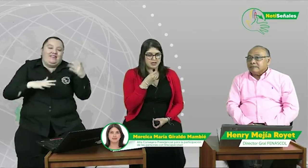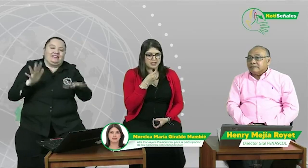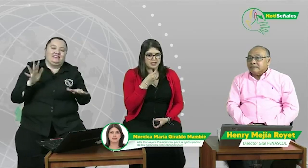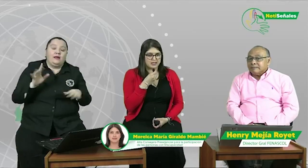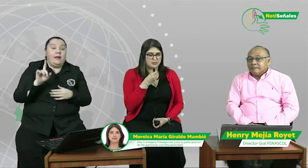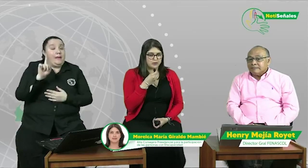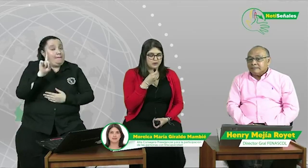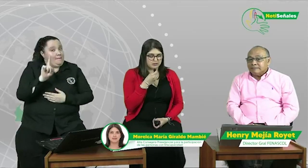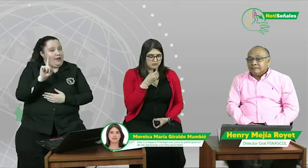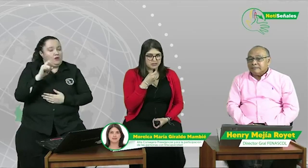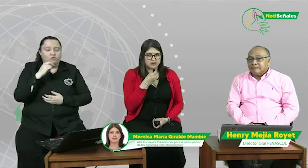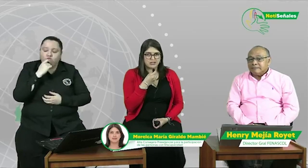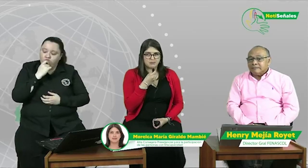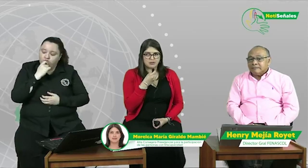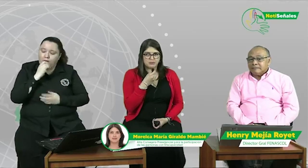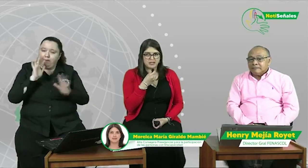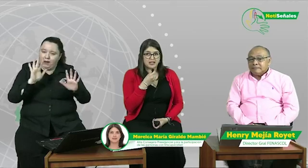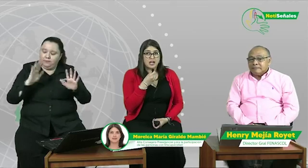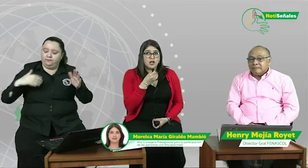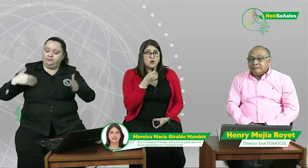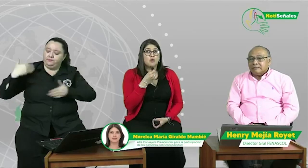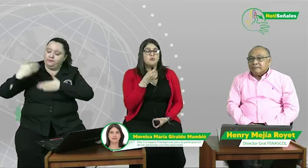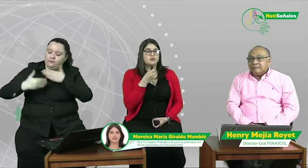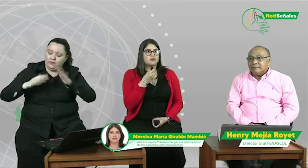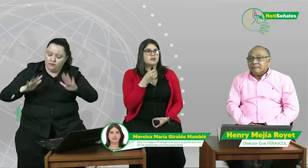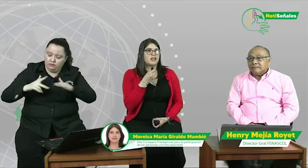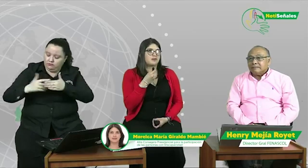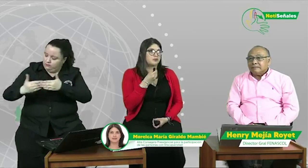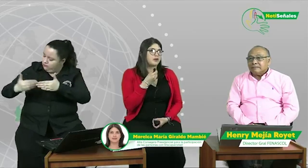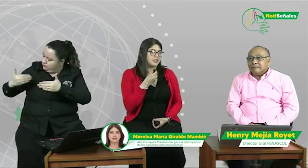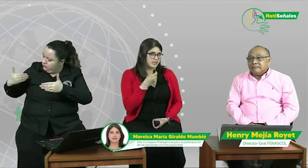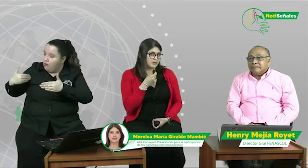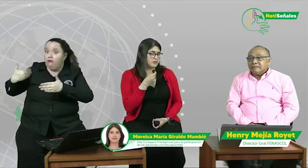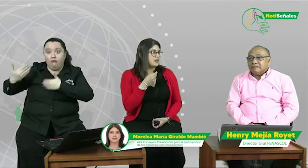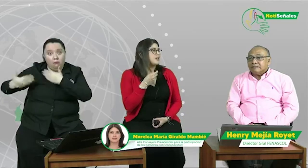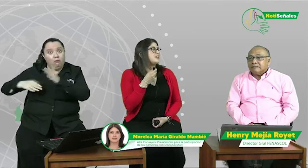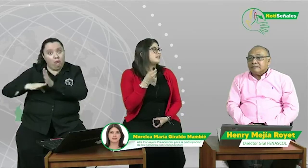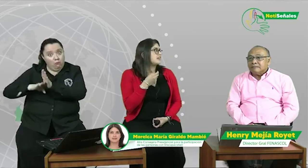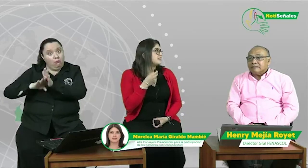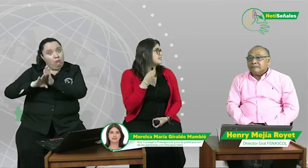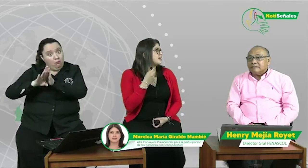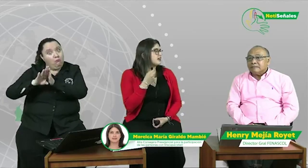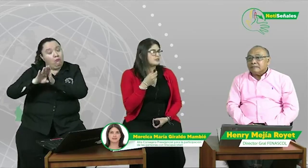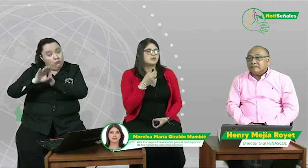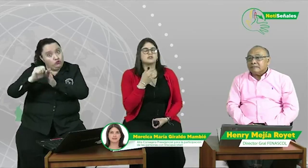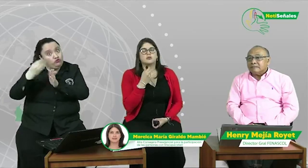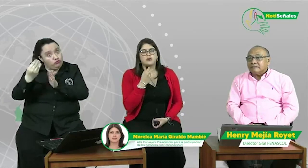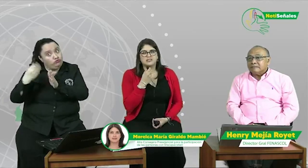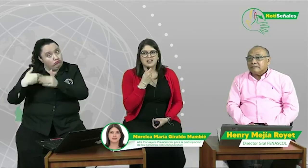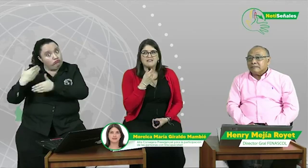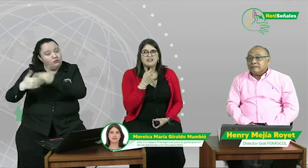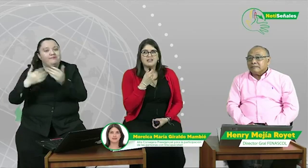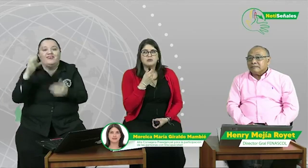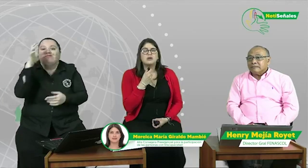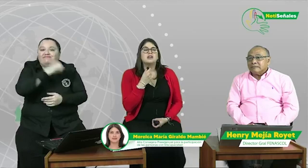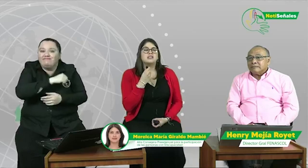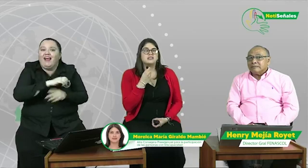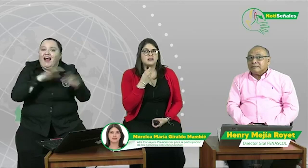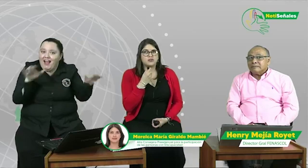es bueno hacer un alto en el camino y mirar lo mucho que hemos avanzado. Y es gracias a acciones como las que ha venido desarrollando